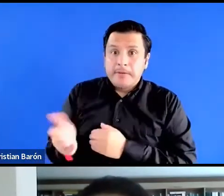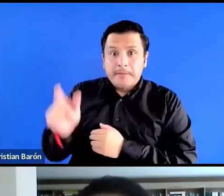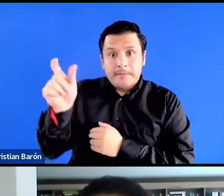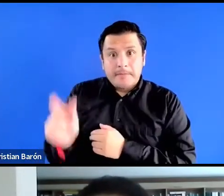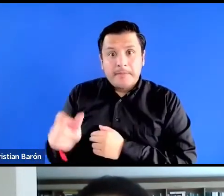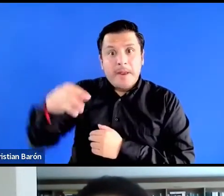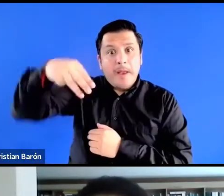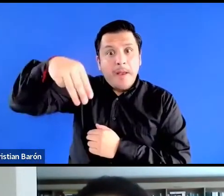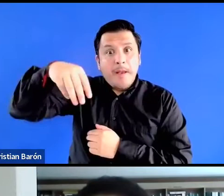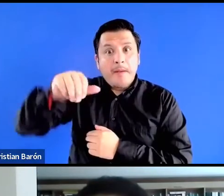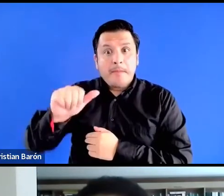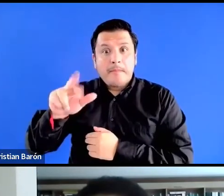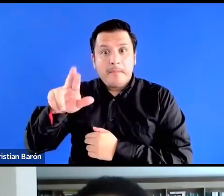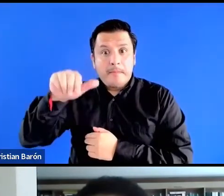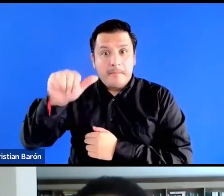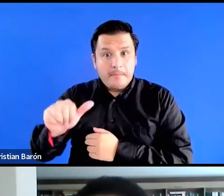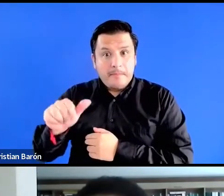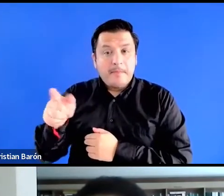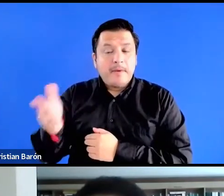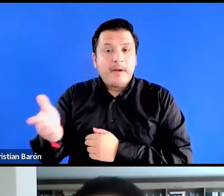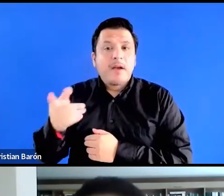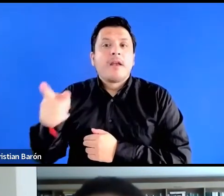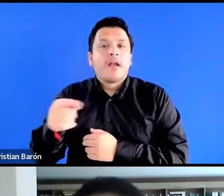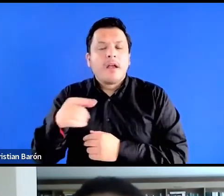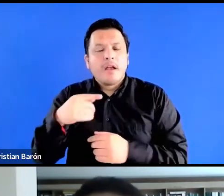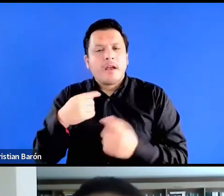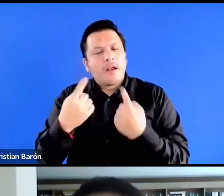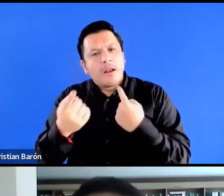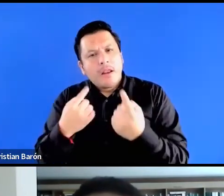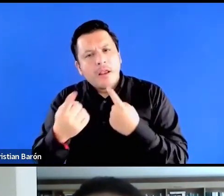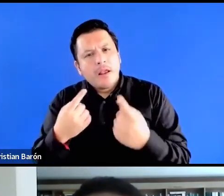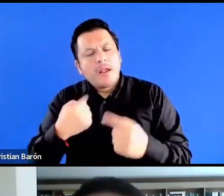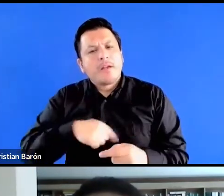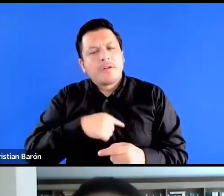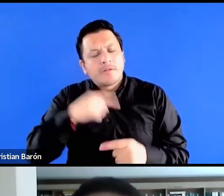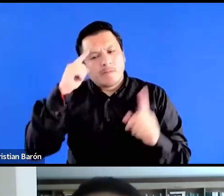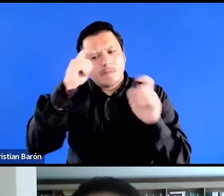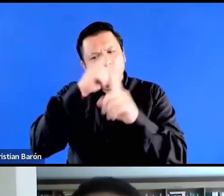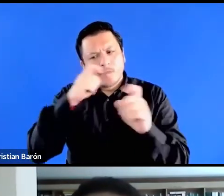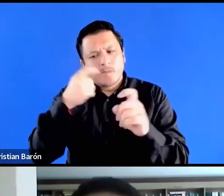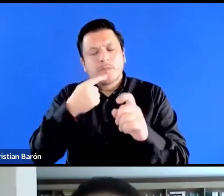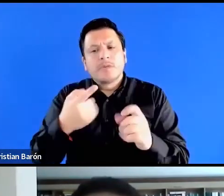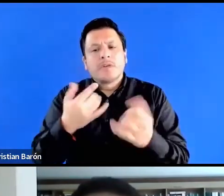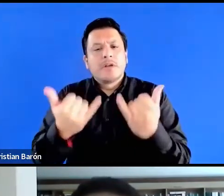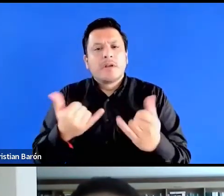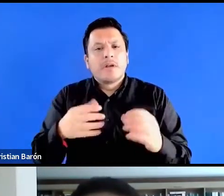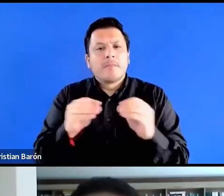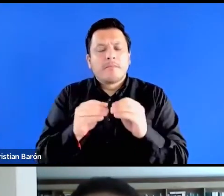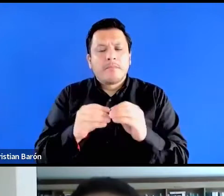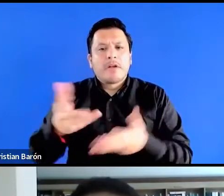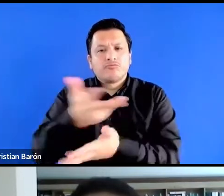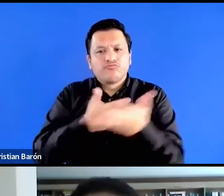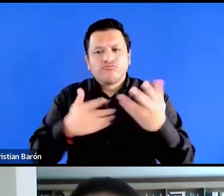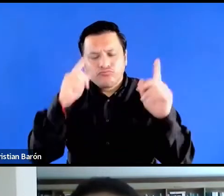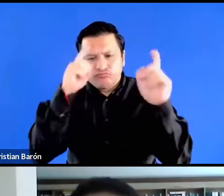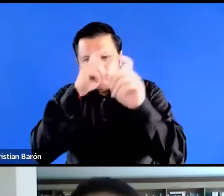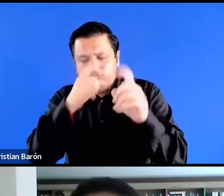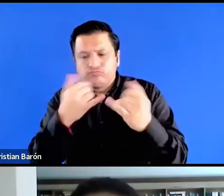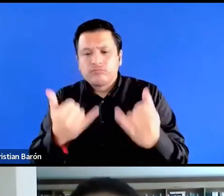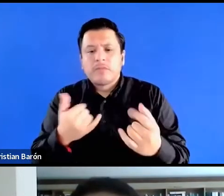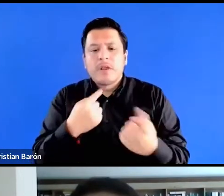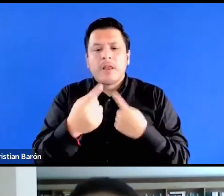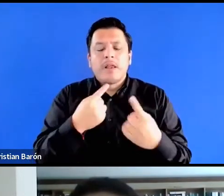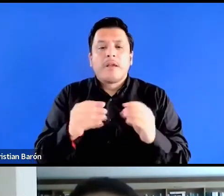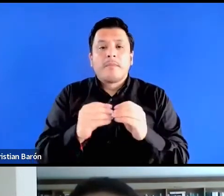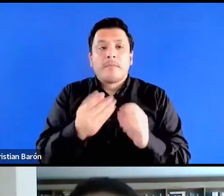conversa con lo que estamos buscando poner sobre la discusión y la reflexión en esta semana. Y, por supuesto,